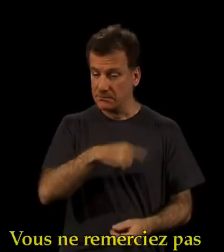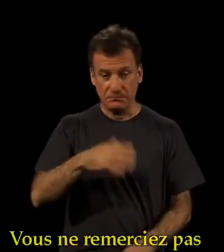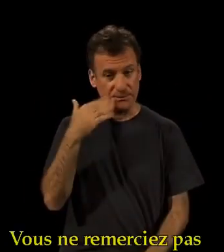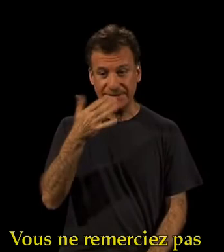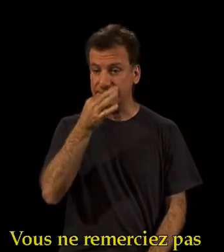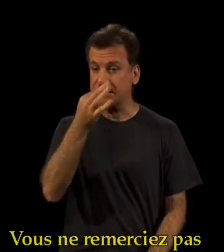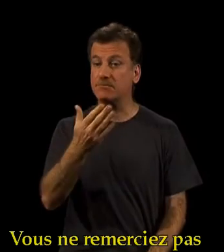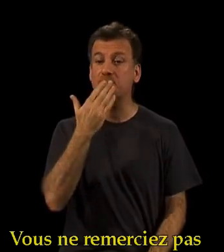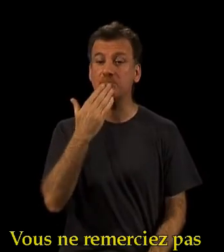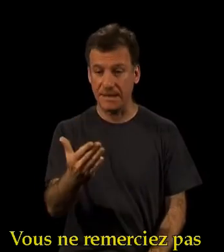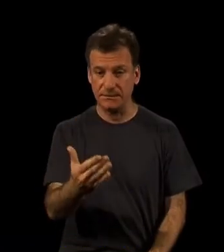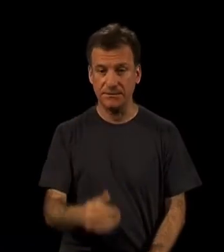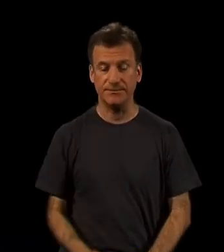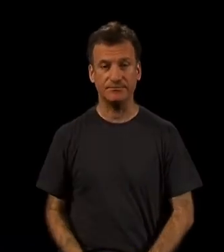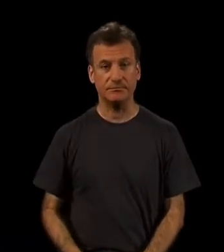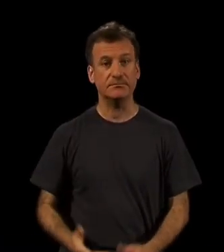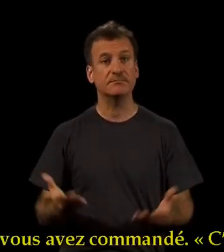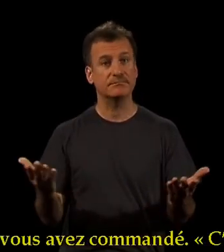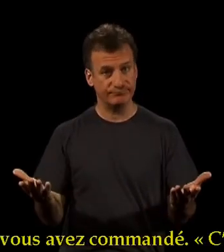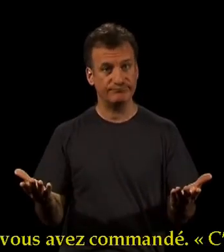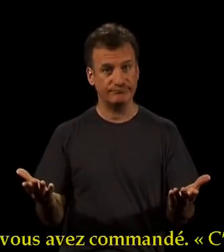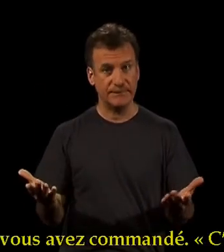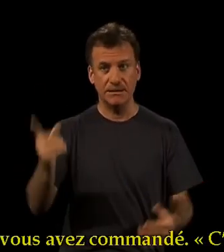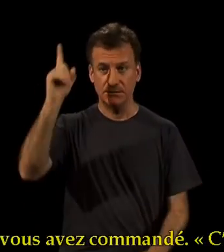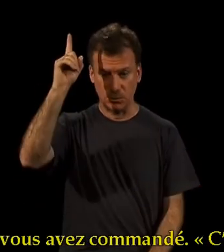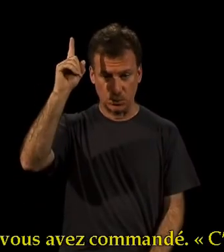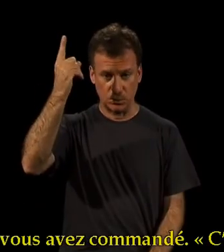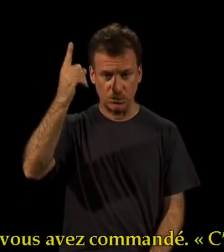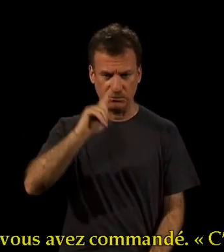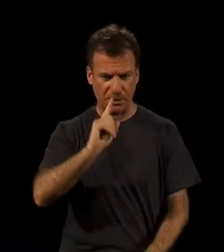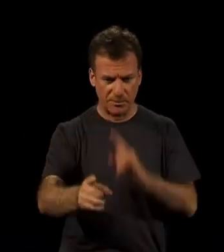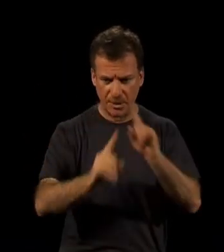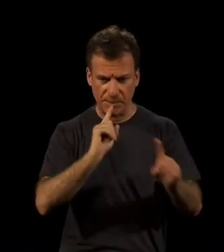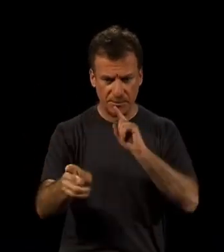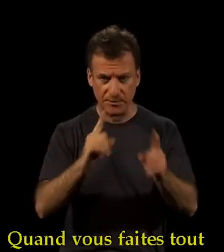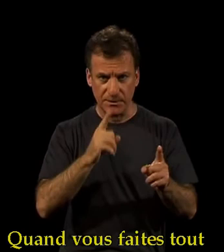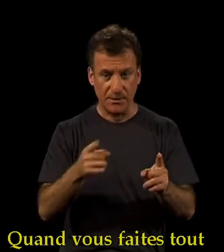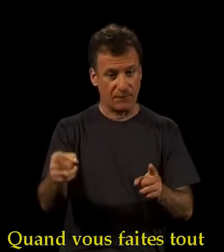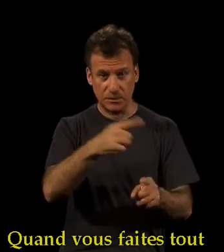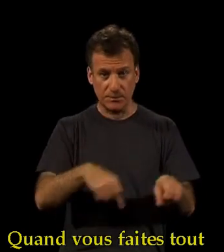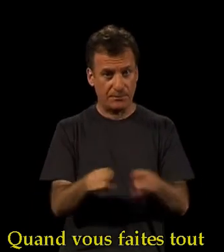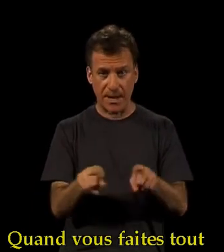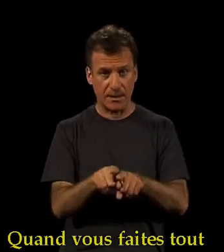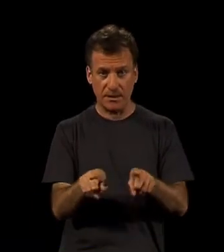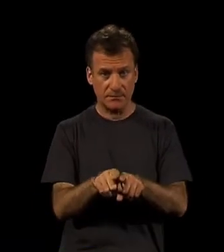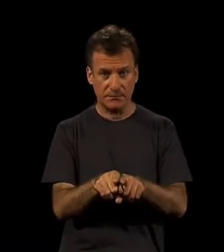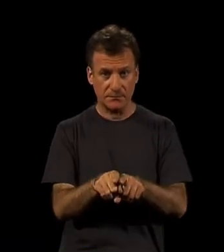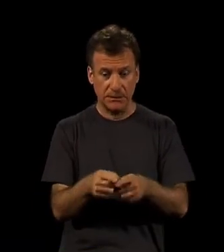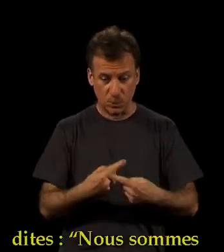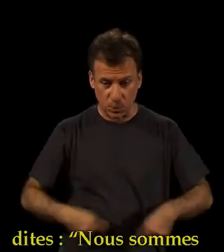pas votre serviteur parce qu'il a fait ce que vous avez commandé. C'est la même chose pour vous maintenant. Quand vous faites tout ce que Dieu vous commande, dites «